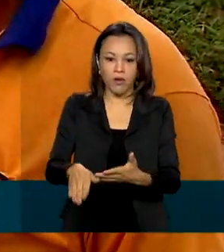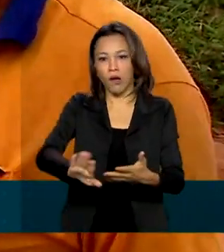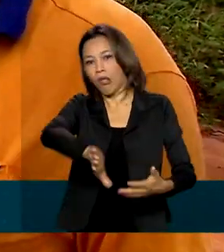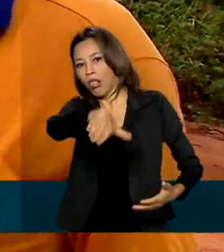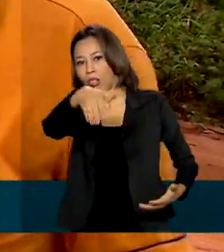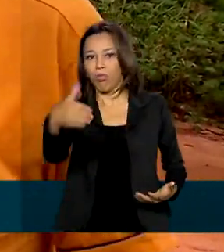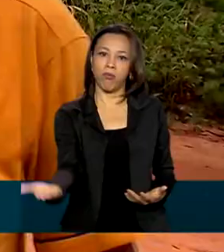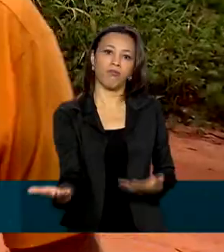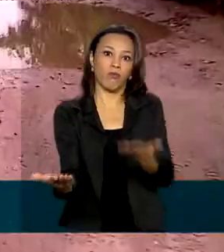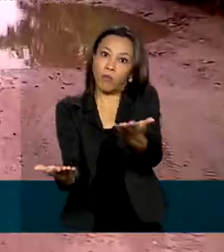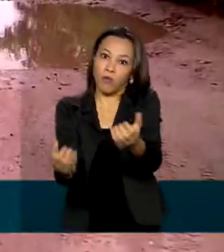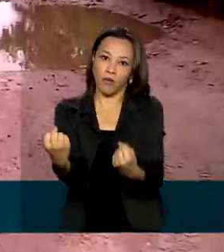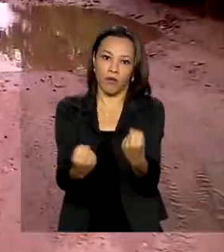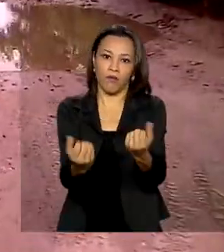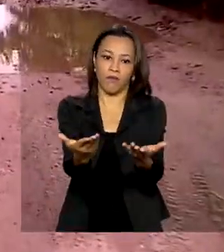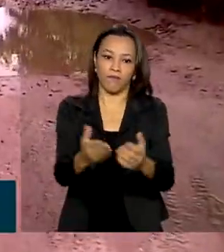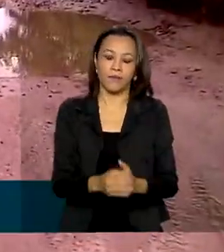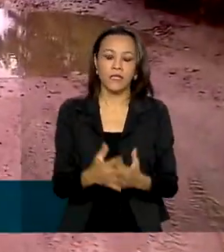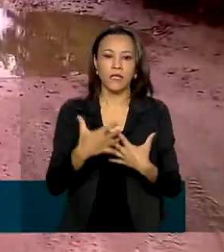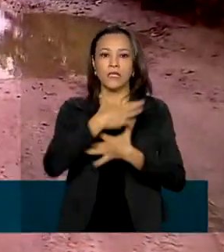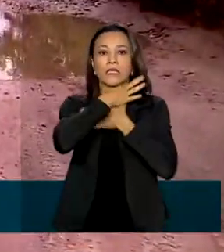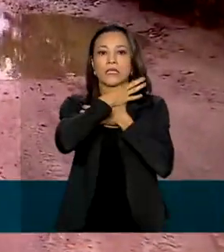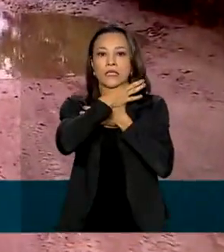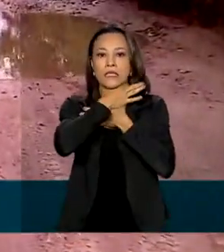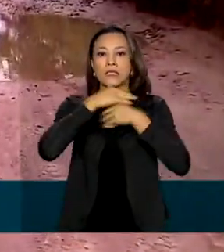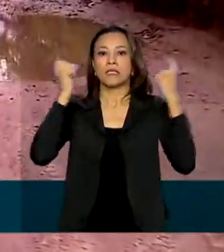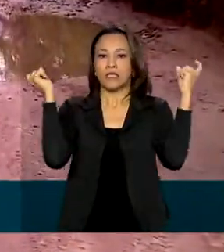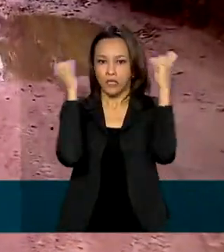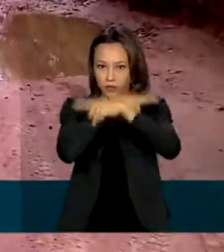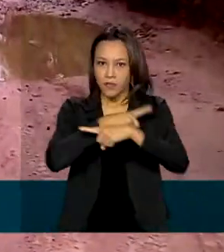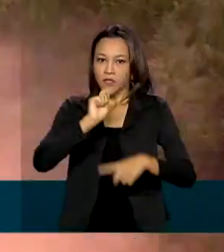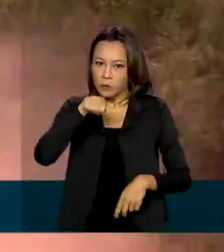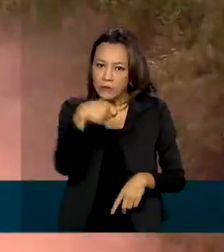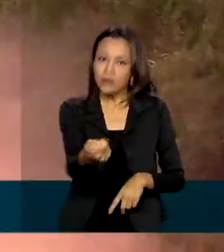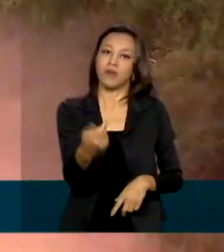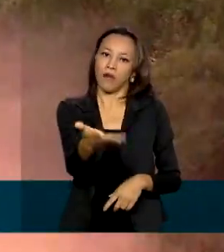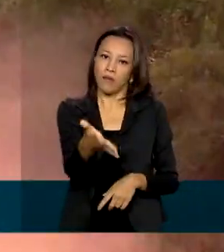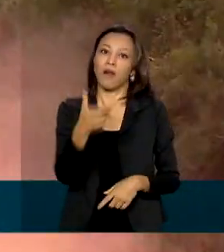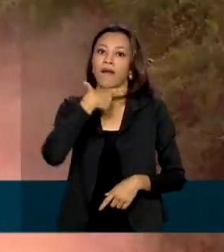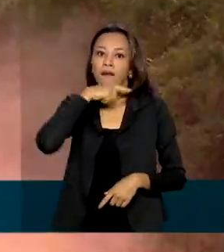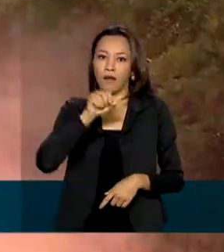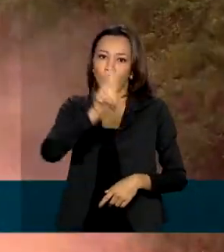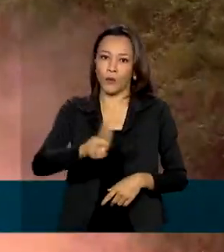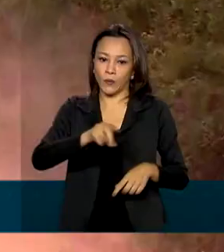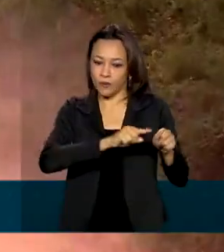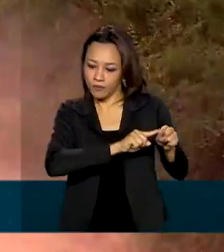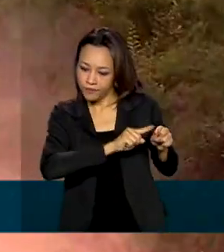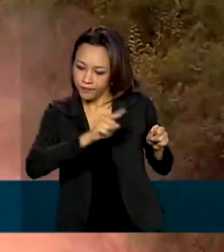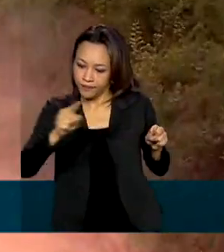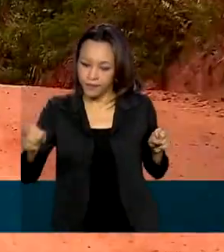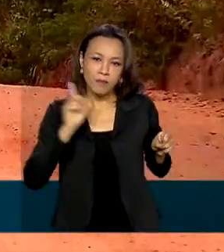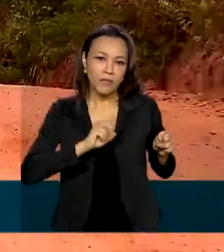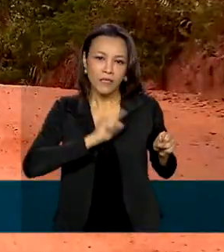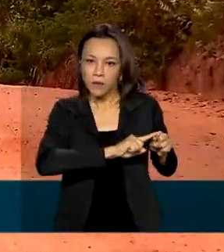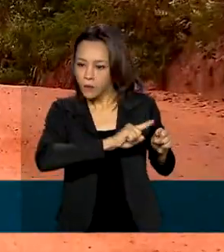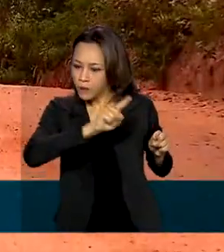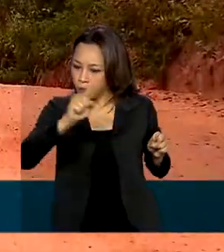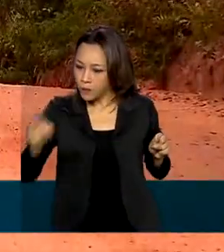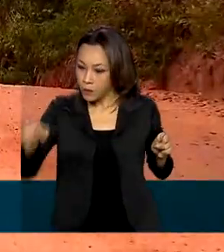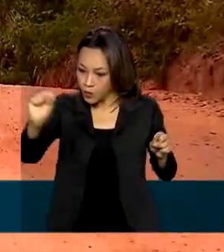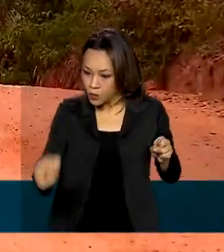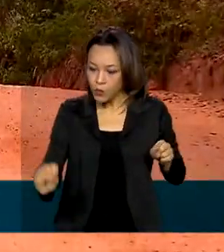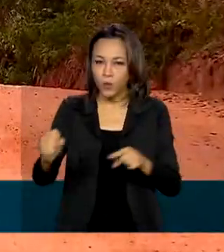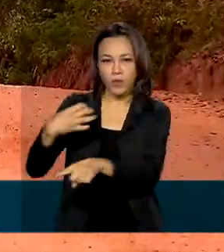descontrolei e a carreta tombou. Sufoco é a palavra que melhor define quem precisa sair de Minas Gerais, rumo ao litoral sul da